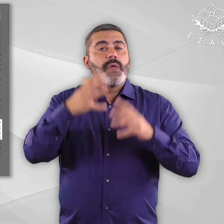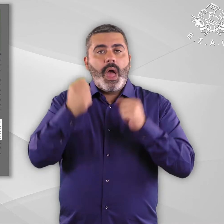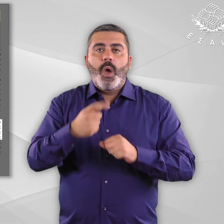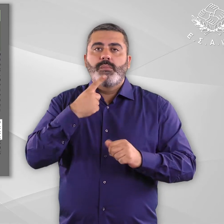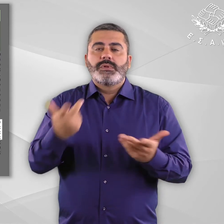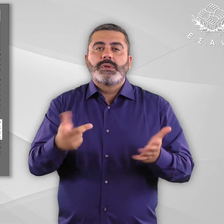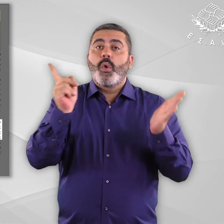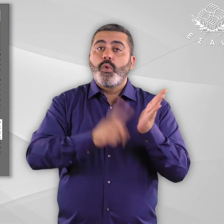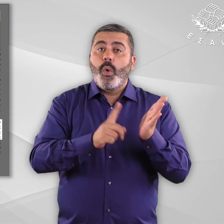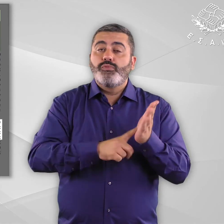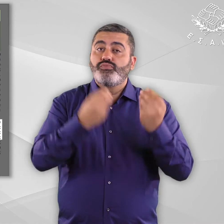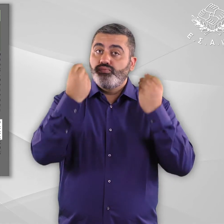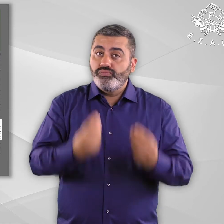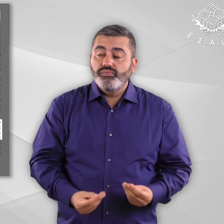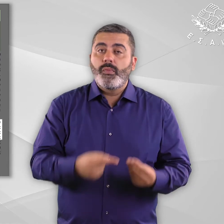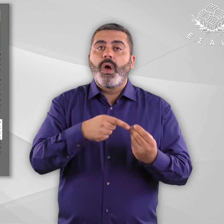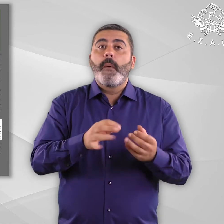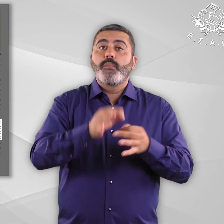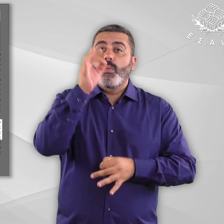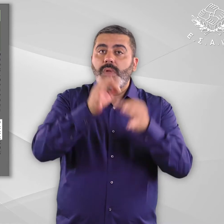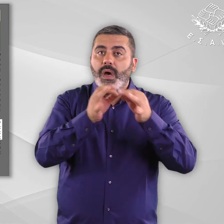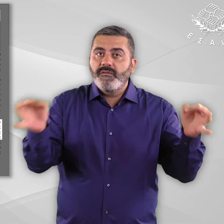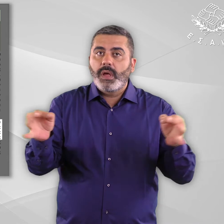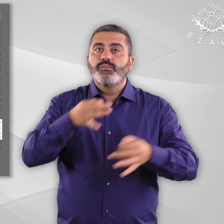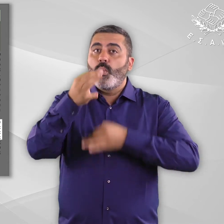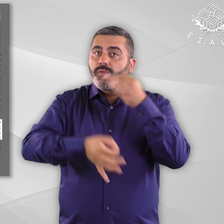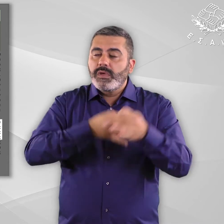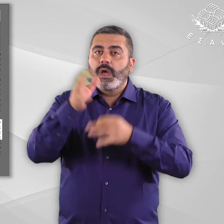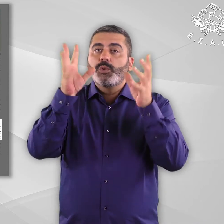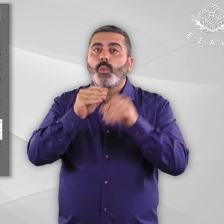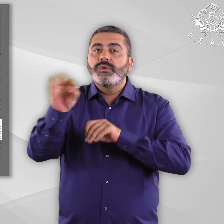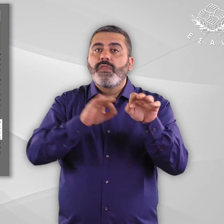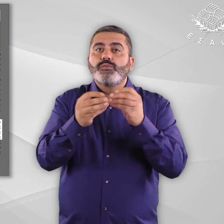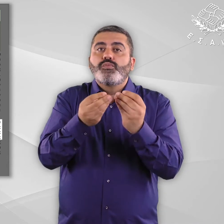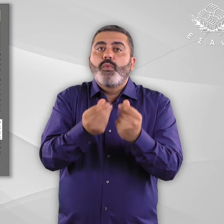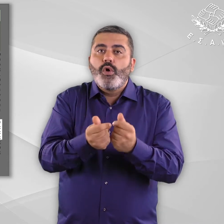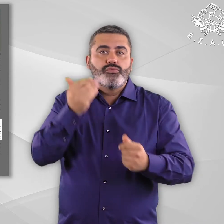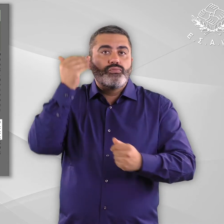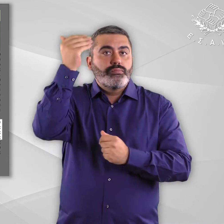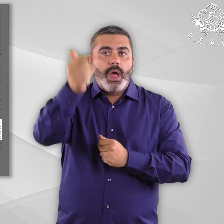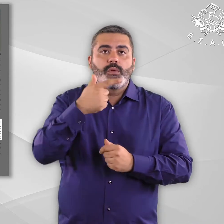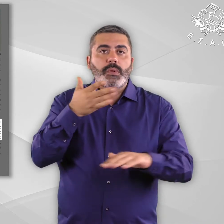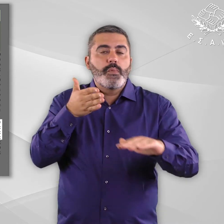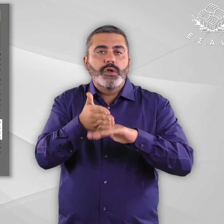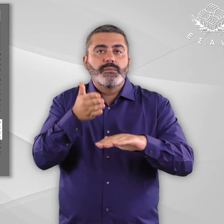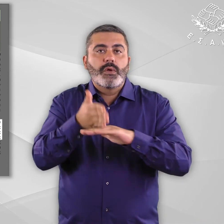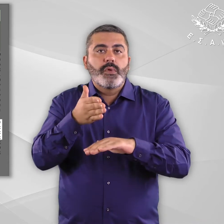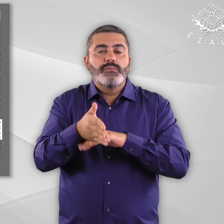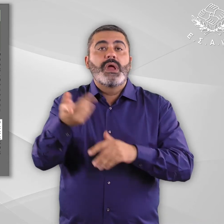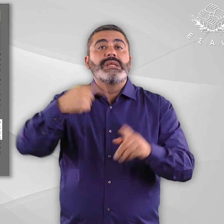αξιόλογη νομοθεσία, αλλά και προδιαγραφές και οδηγίες σχεδιασμού για την εξασφάλιση της πρόσβασης και εξυπηρέτησης των ατόμων με